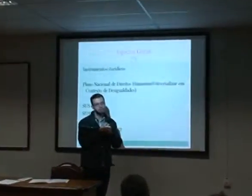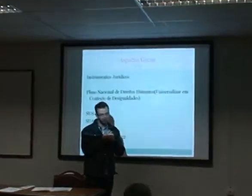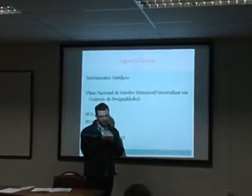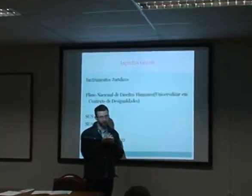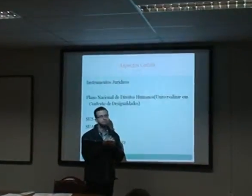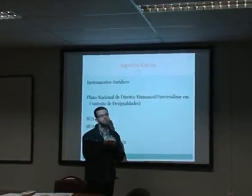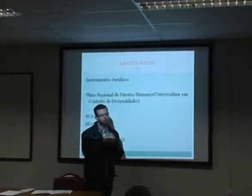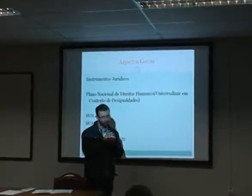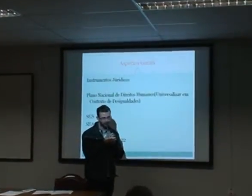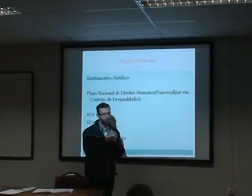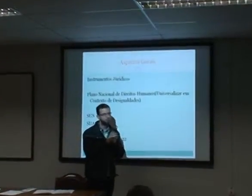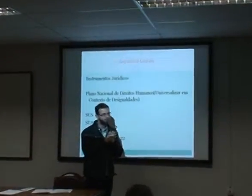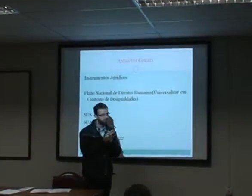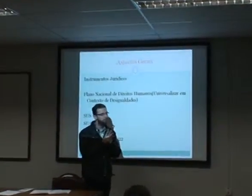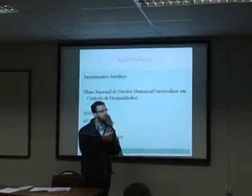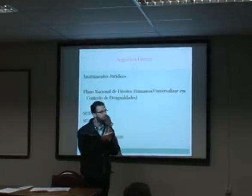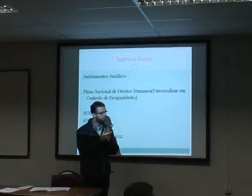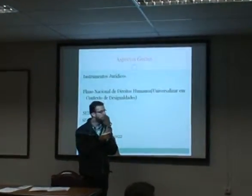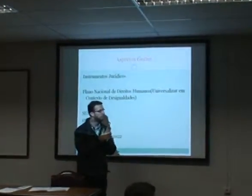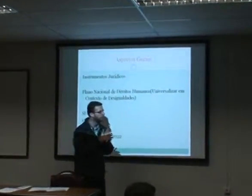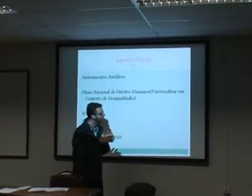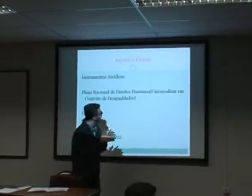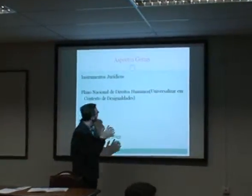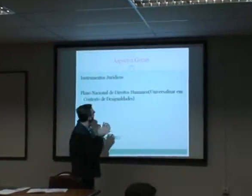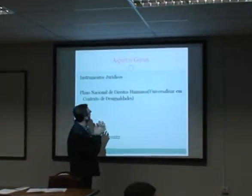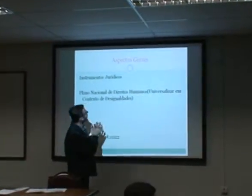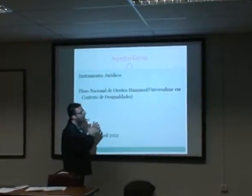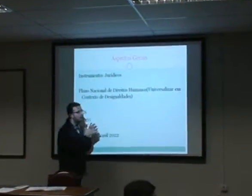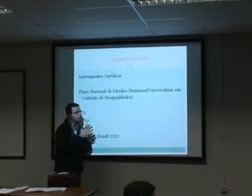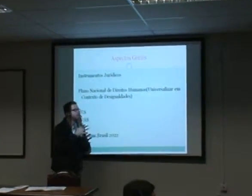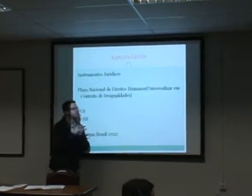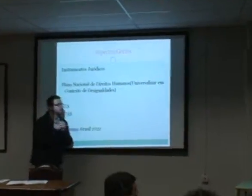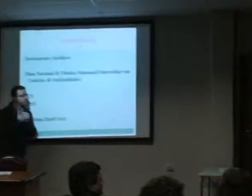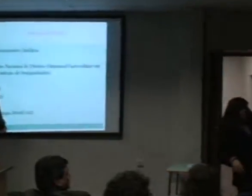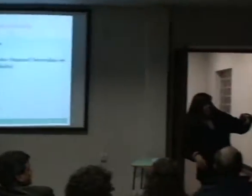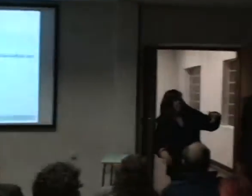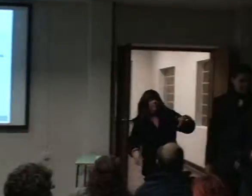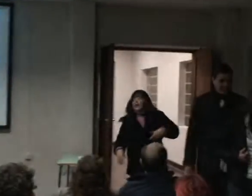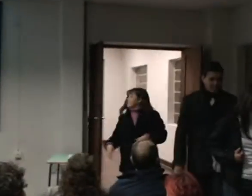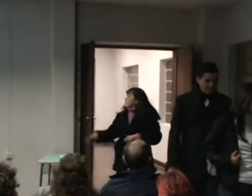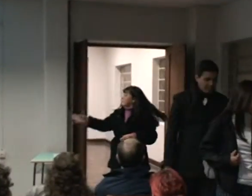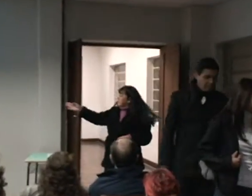publicidade, acho que isso é ponto básico. Então, vamos mudaram, nós vamos